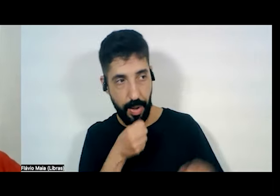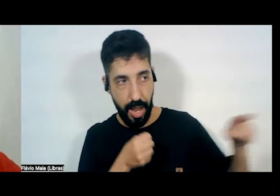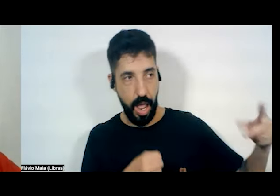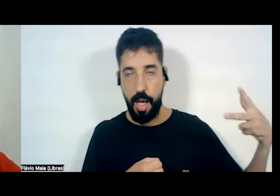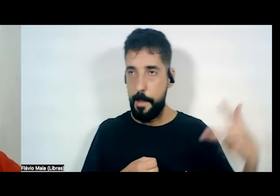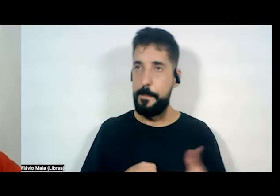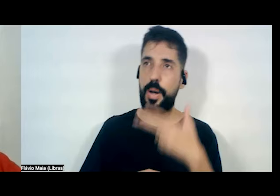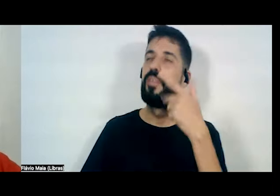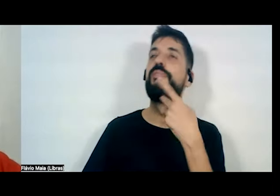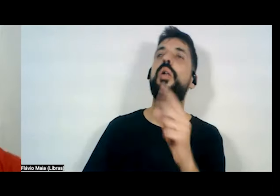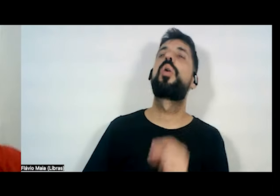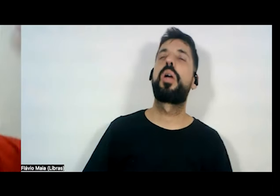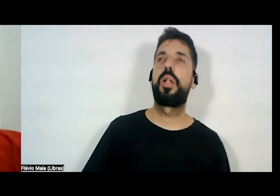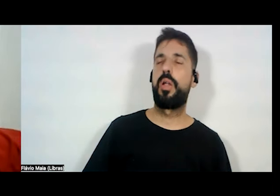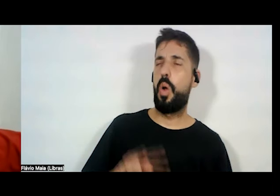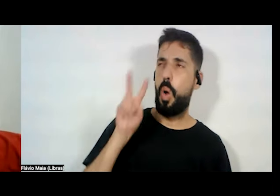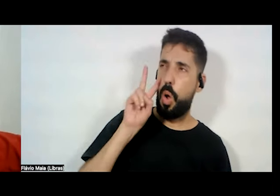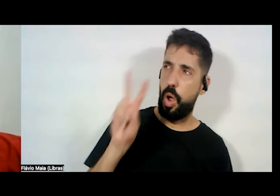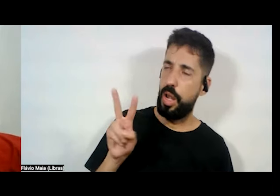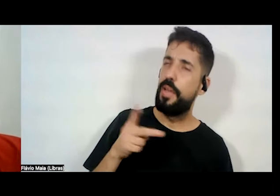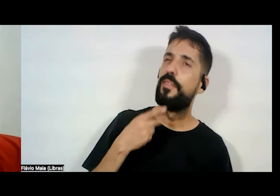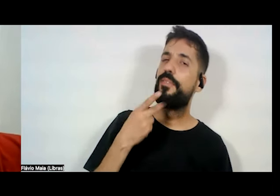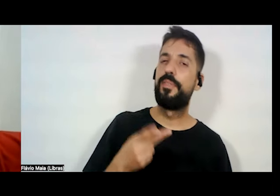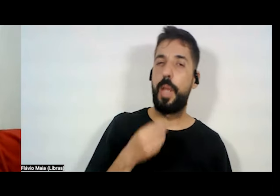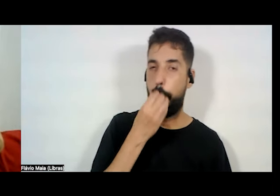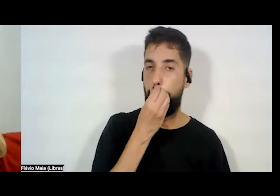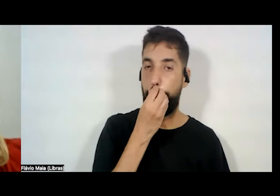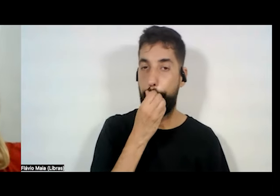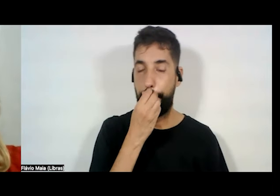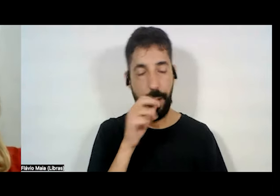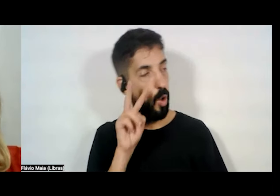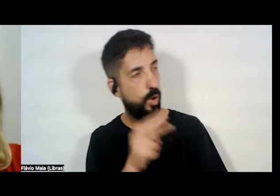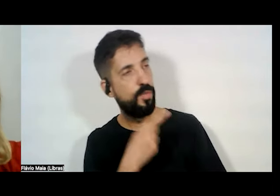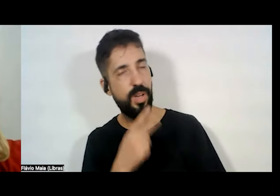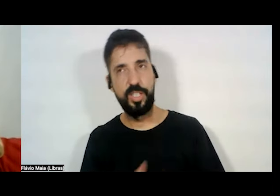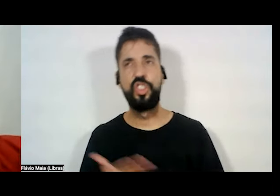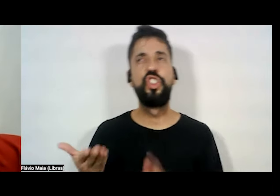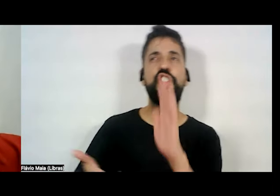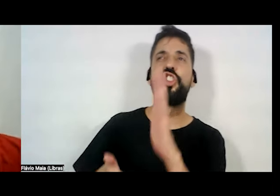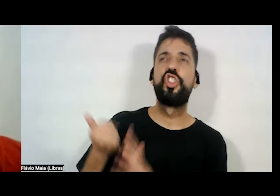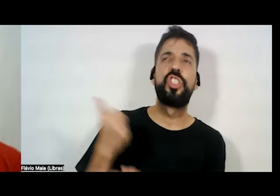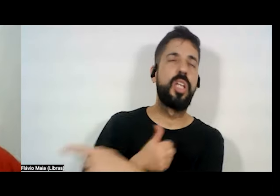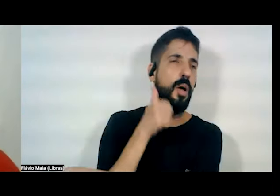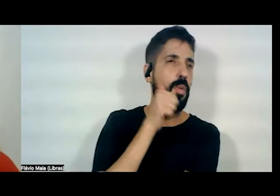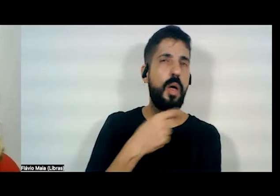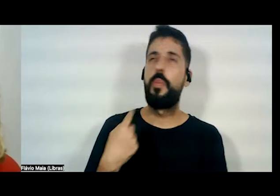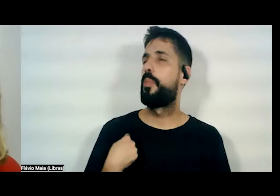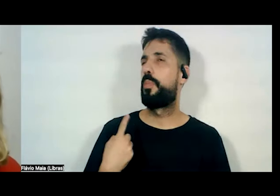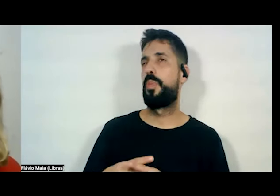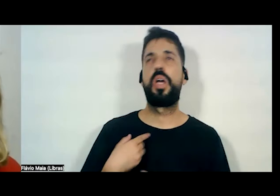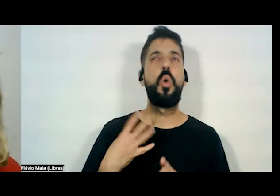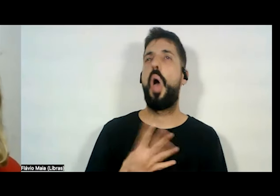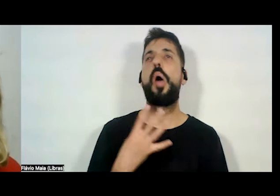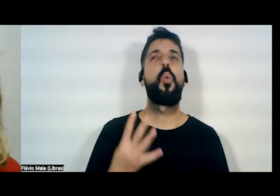olhar para ela e olhou para o plenário e disse assim, tira essa mulher porque eu não aguento mais essa voz.